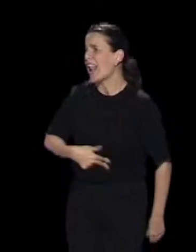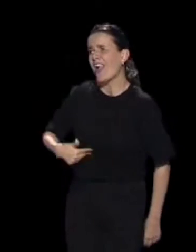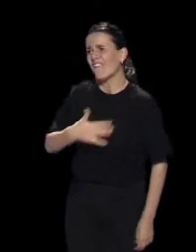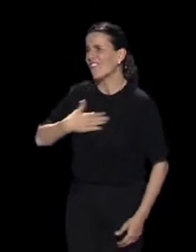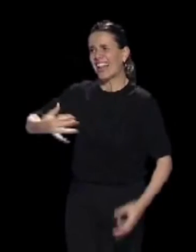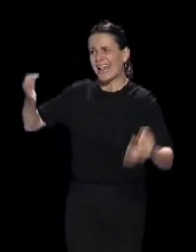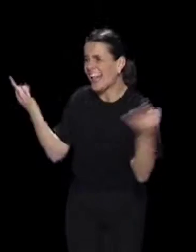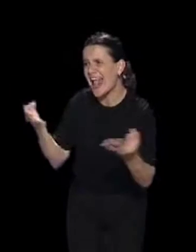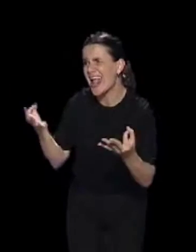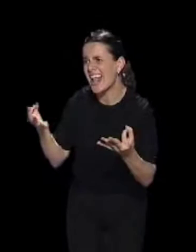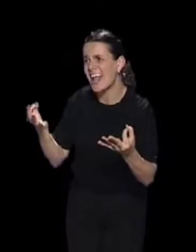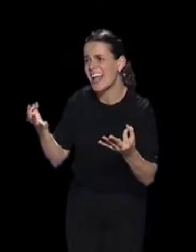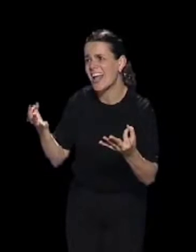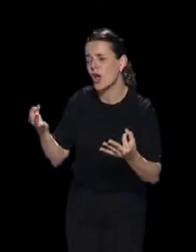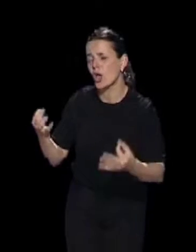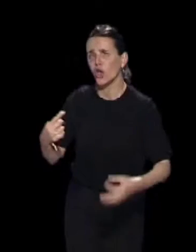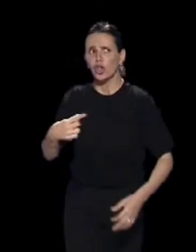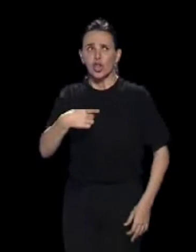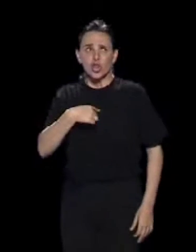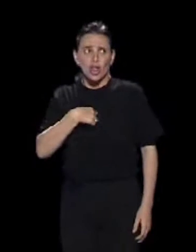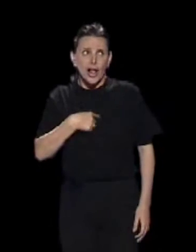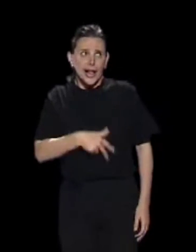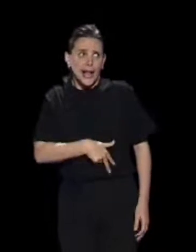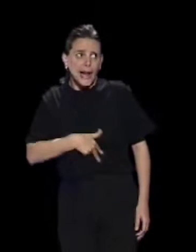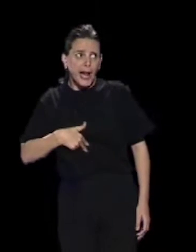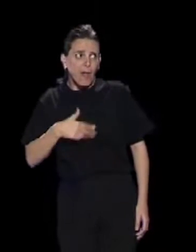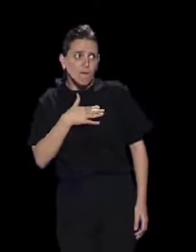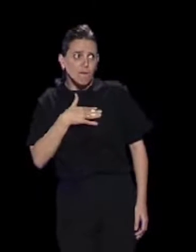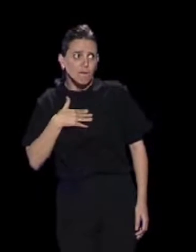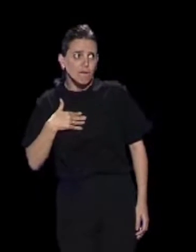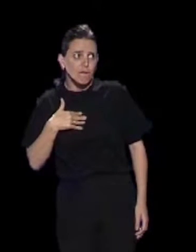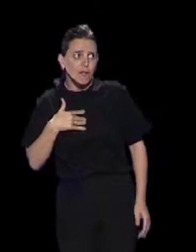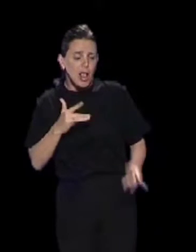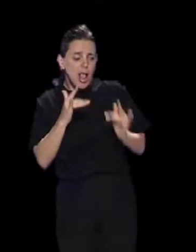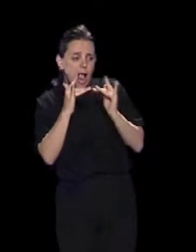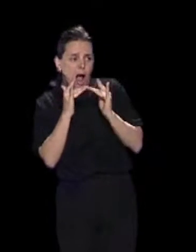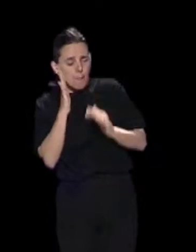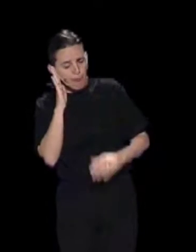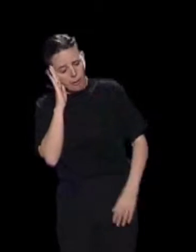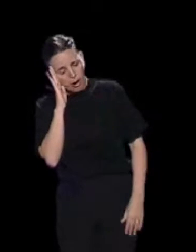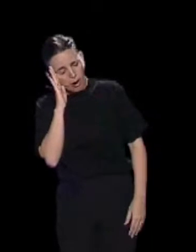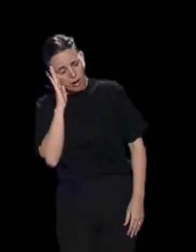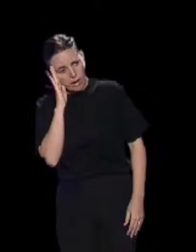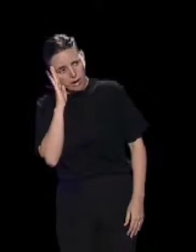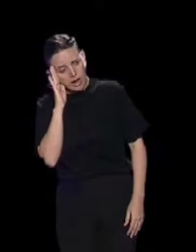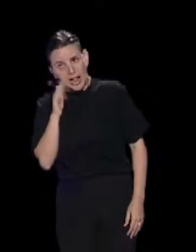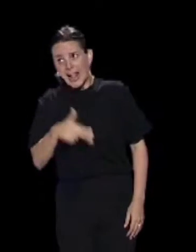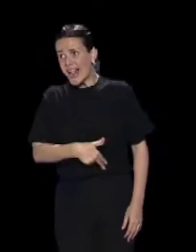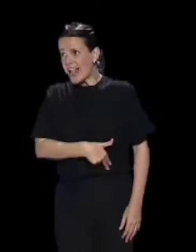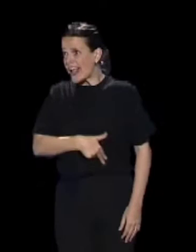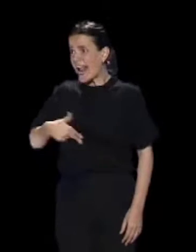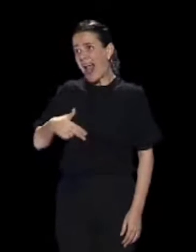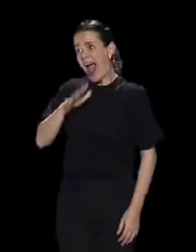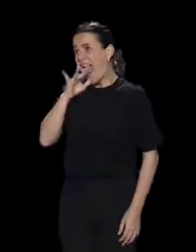agua, general ¿Qué quiere el general? Dormir en una cama desea el general